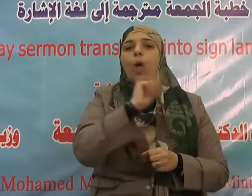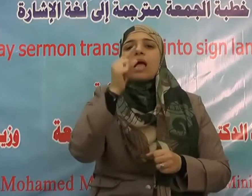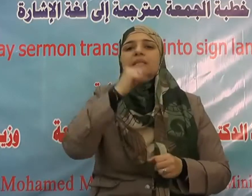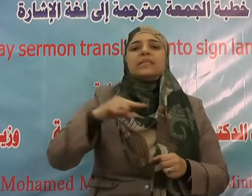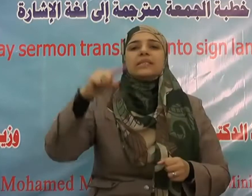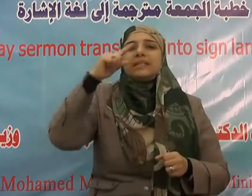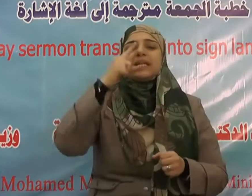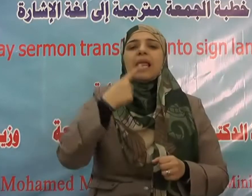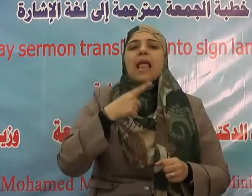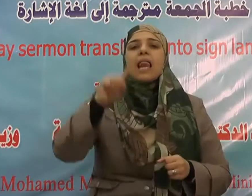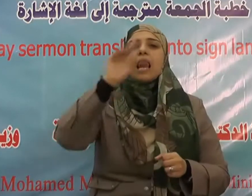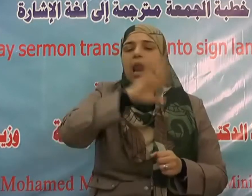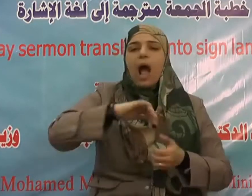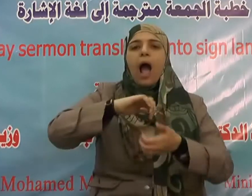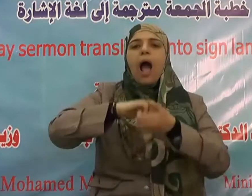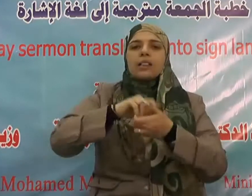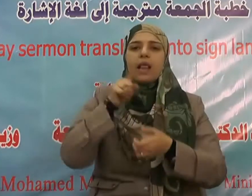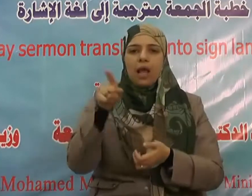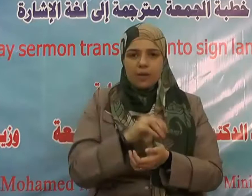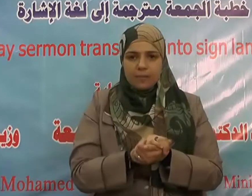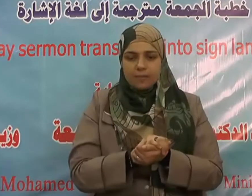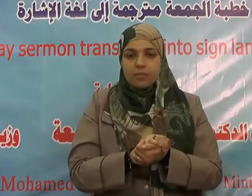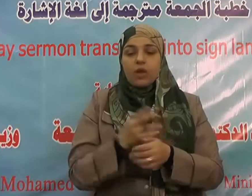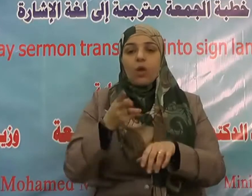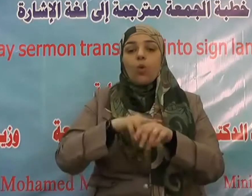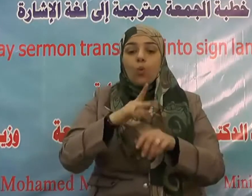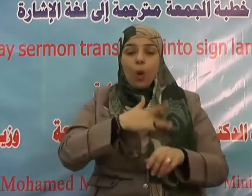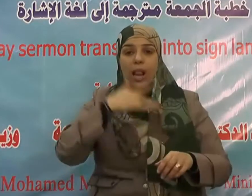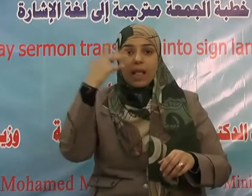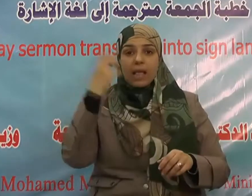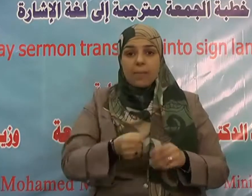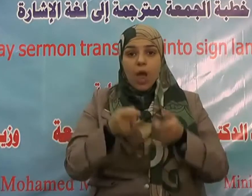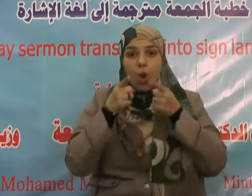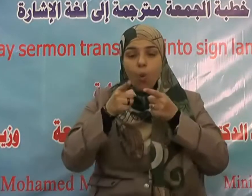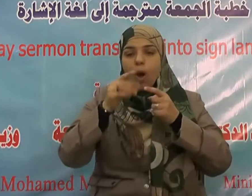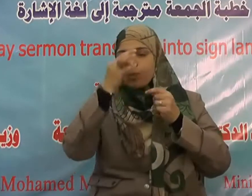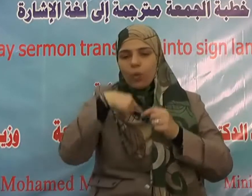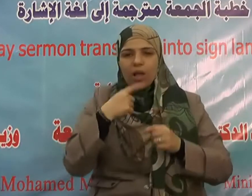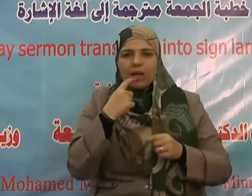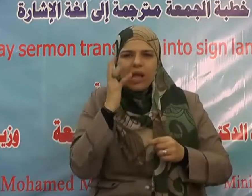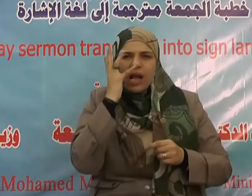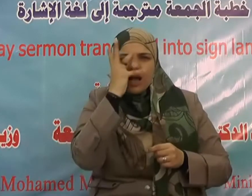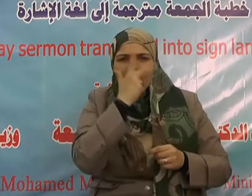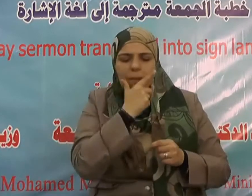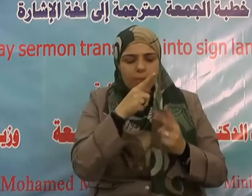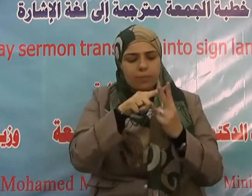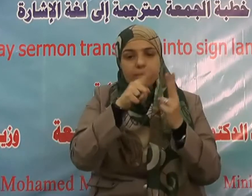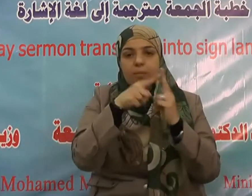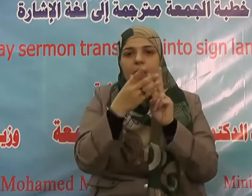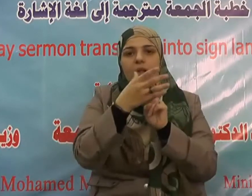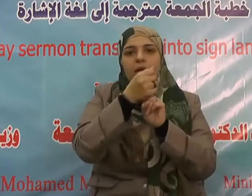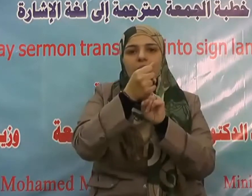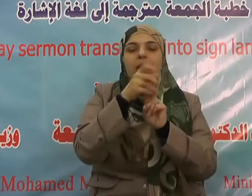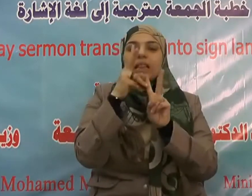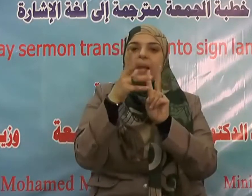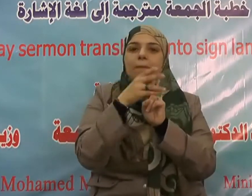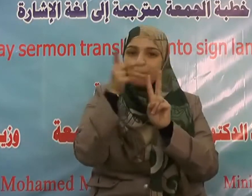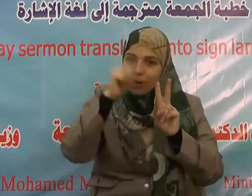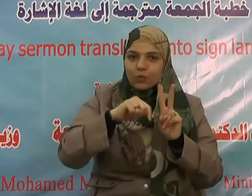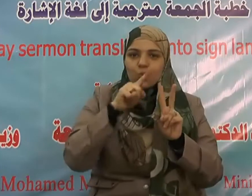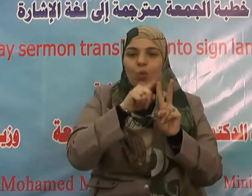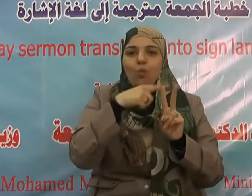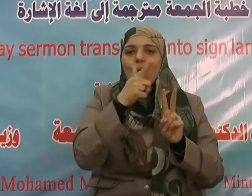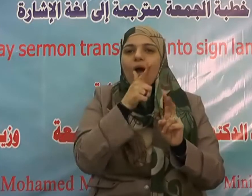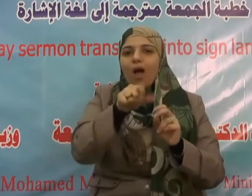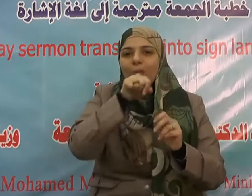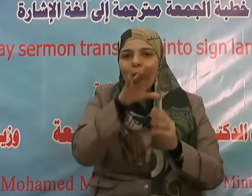ثمرات الإيمان السكينة والطمأنينة فإذا تمكن الإيمان من النفس